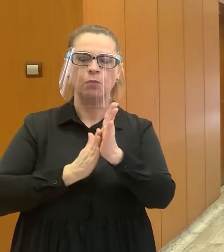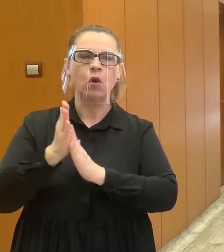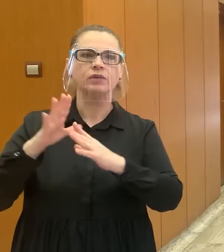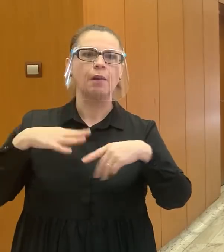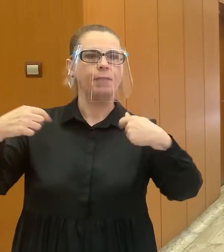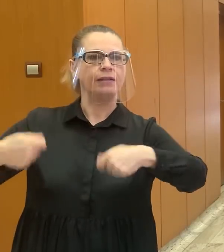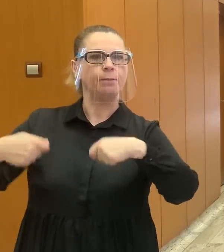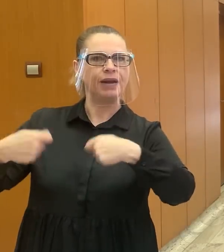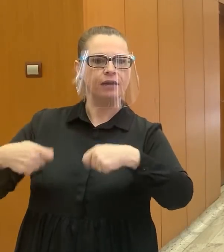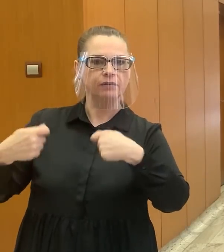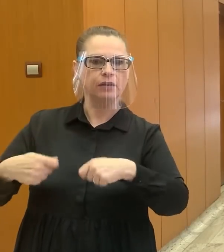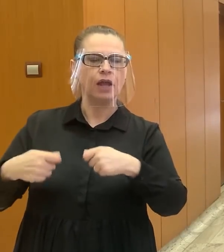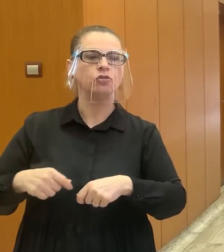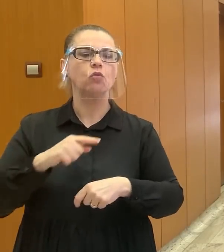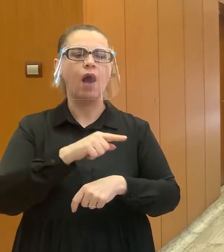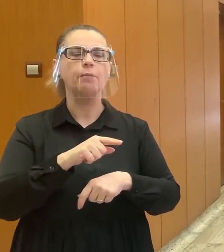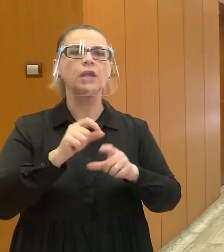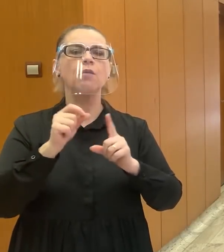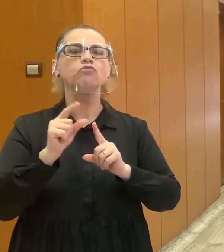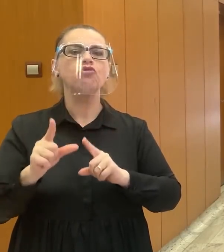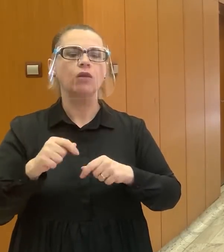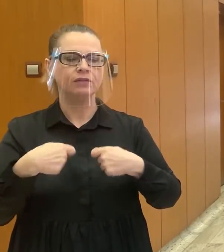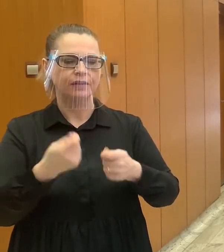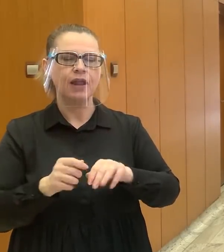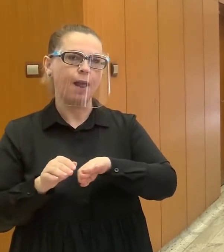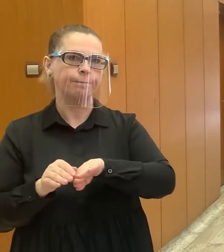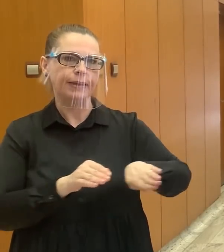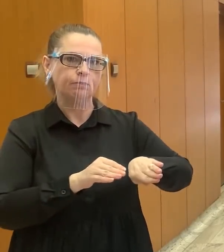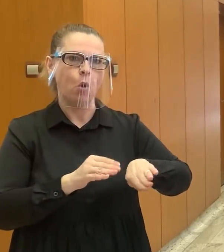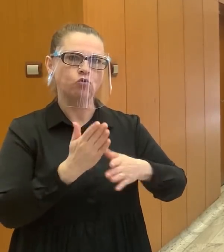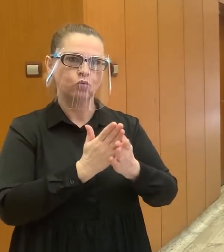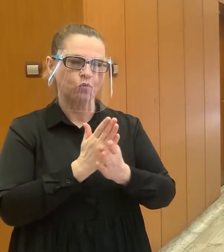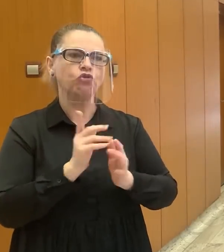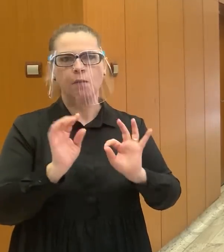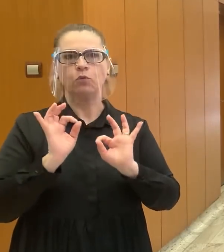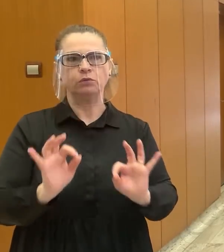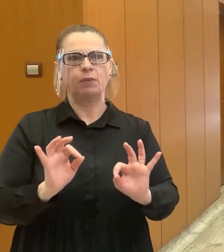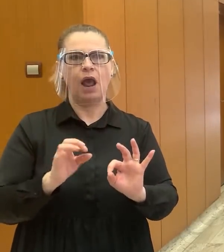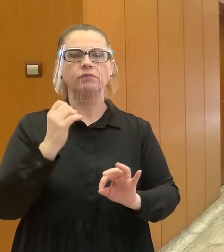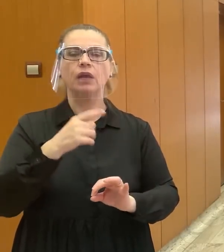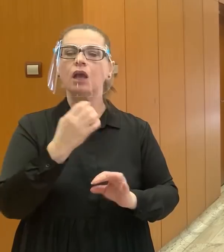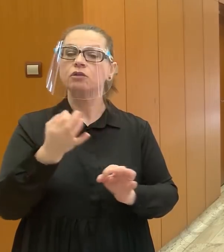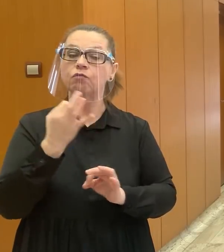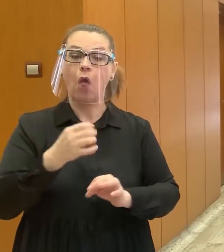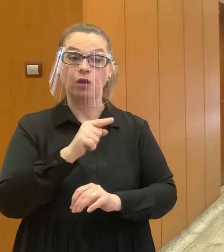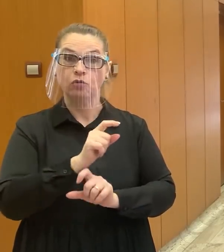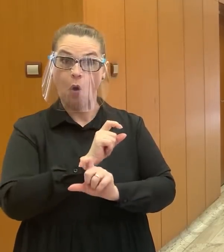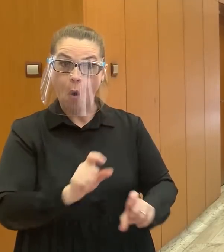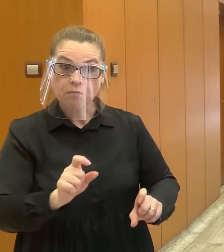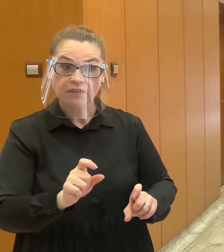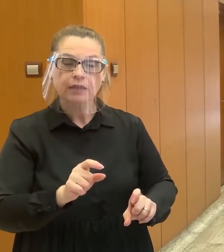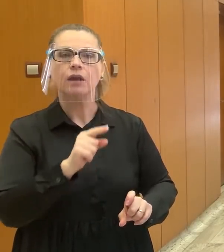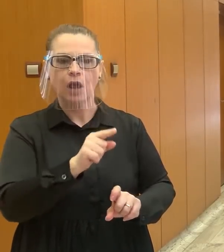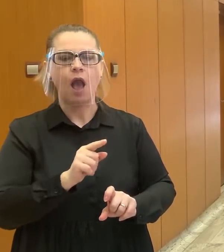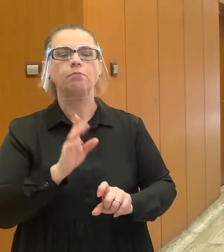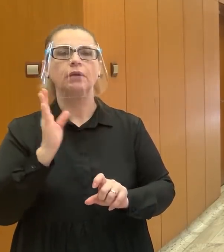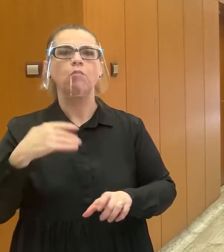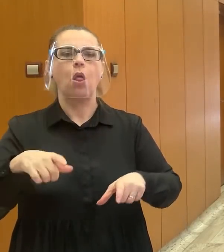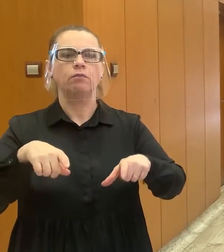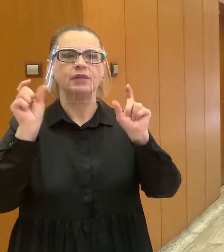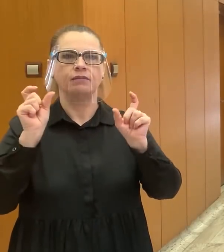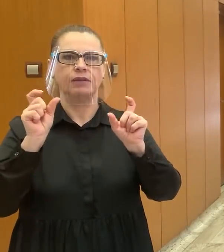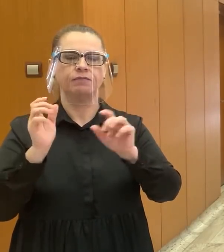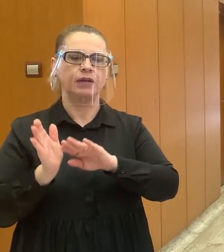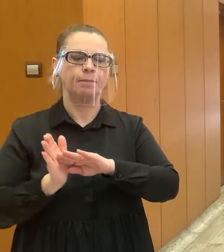ho postavila dočasne mimo služby, lebo je správne, pokiaľ je ktokolvek v bezpečnostnom zbore obvinený, aby bol dočasne postavený